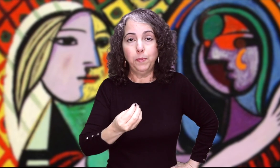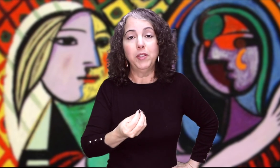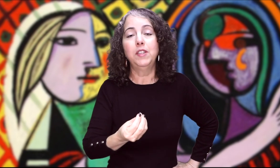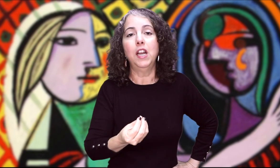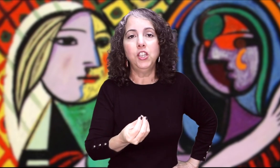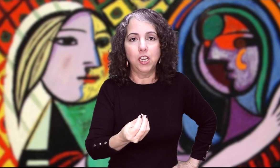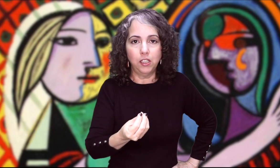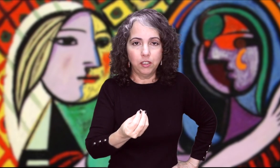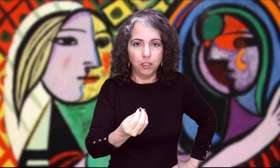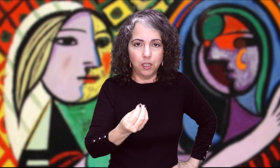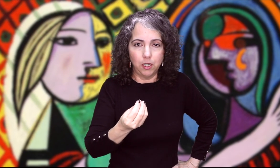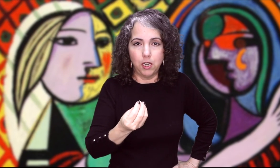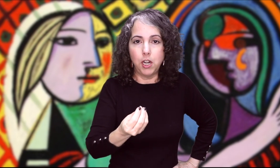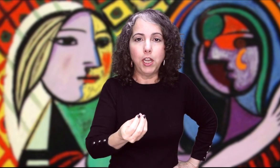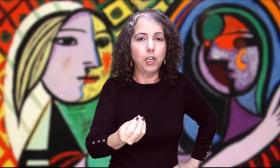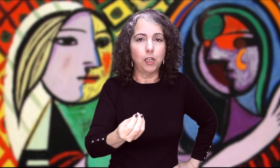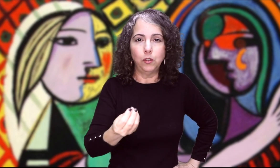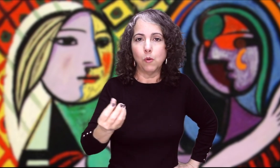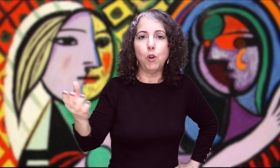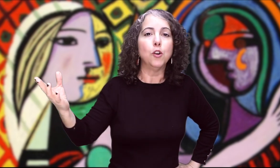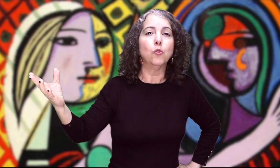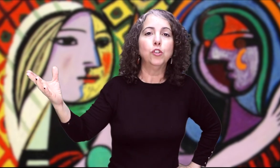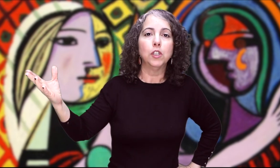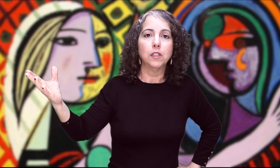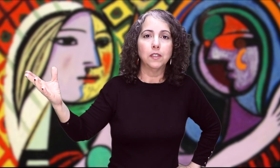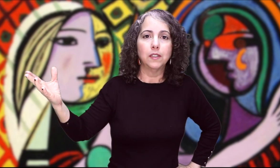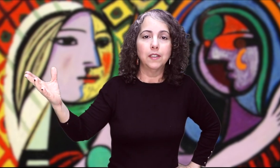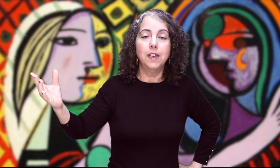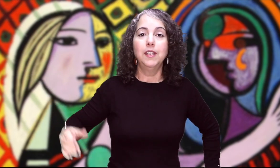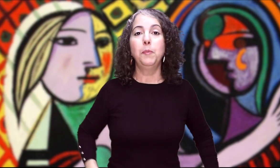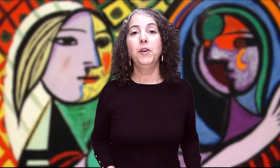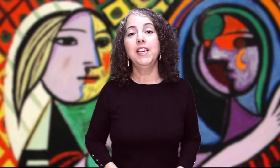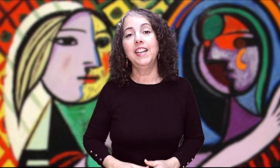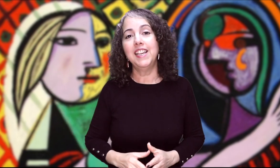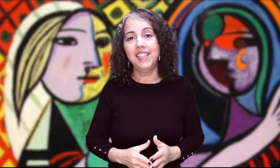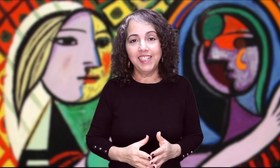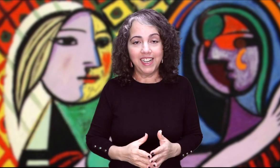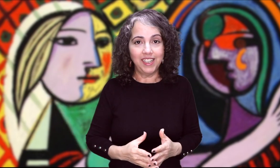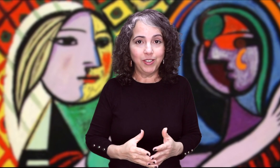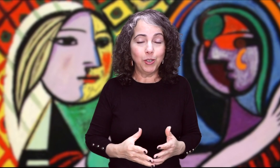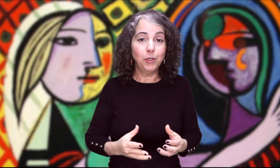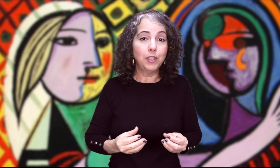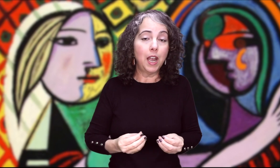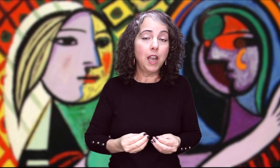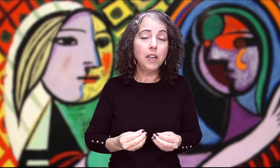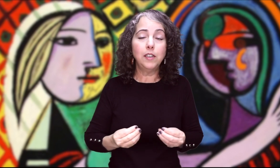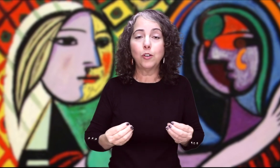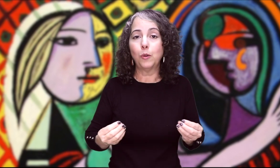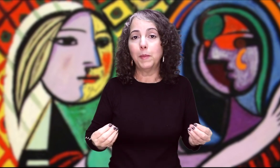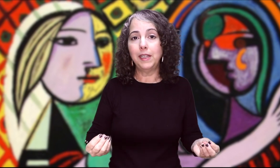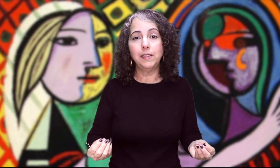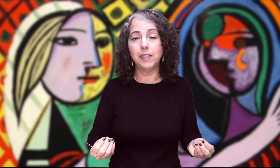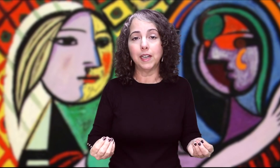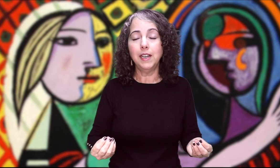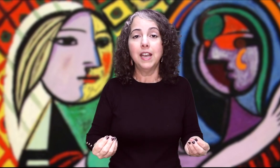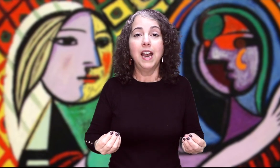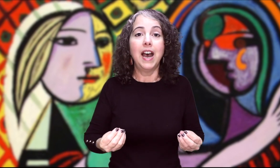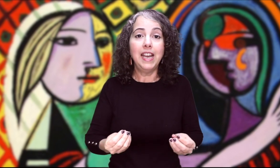pestañas negras como la noche Después de aquella declaración tan romántica A